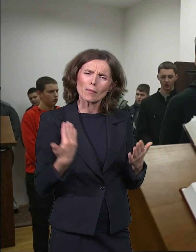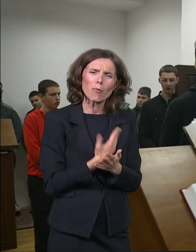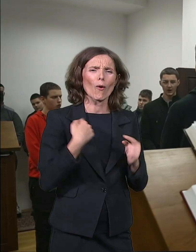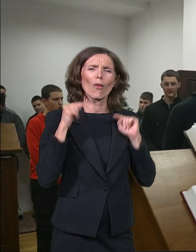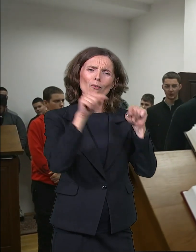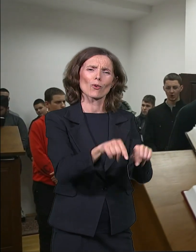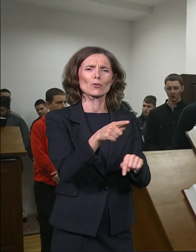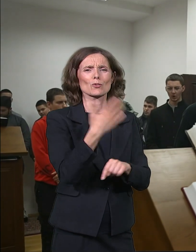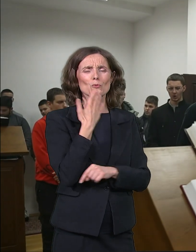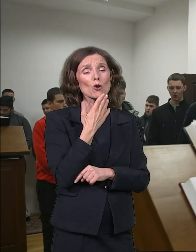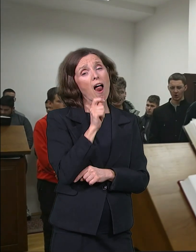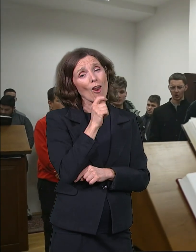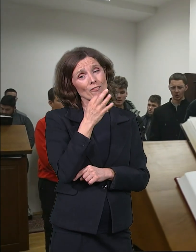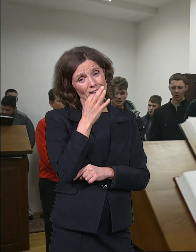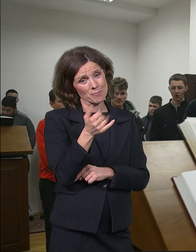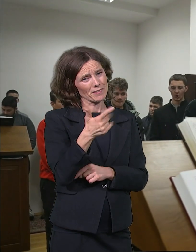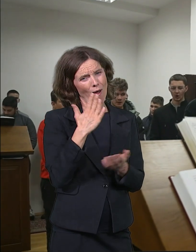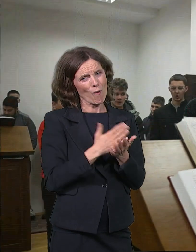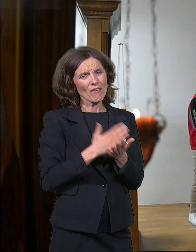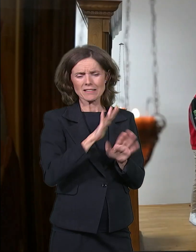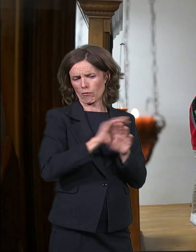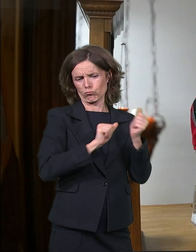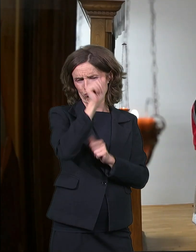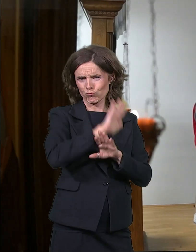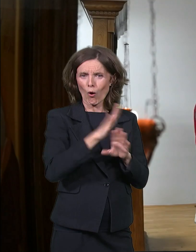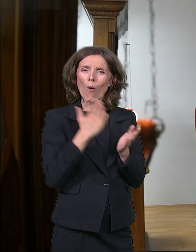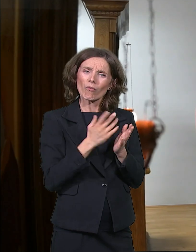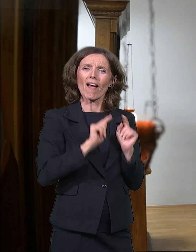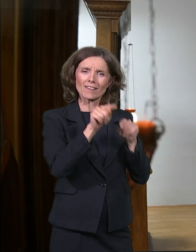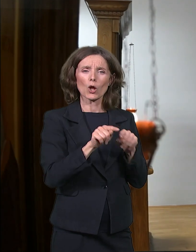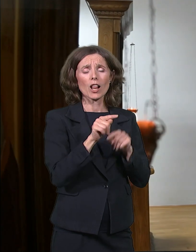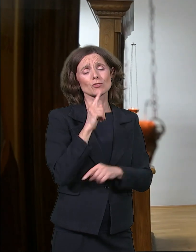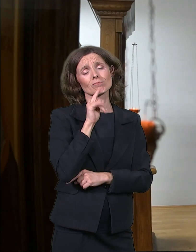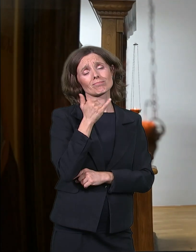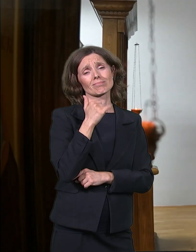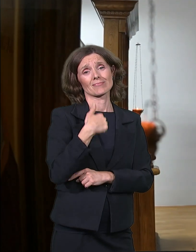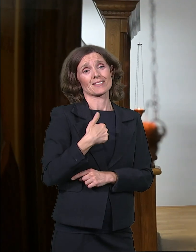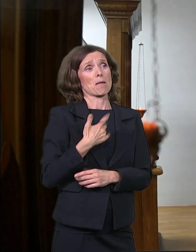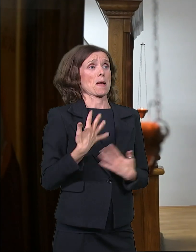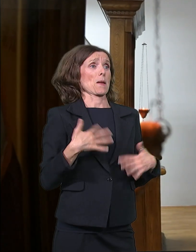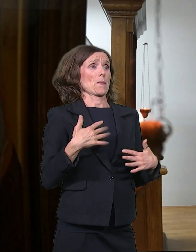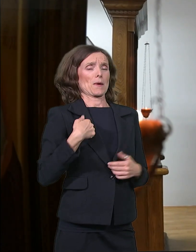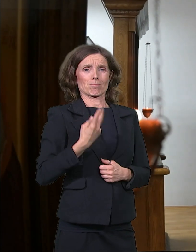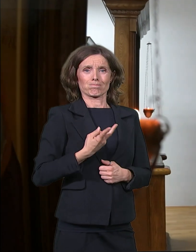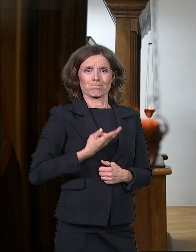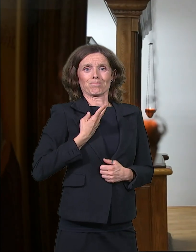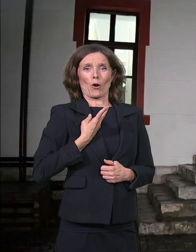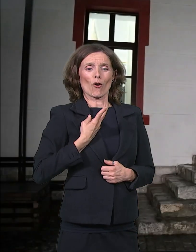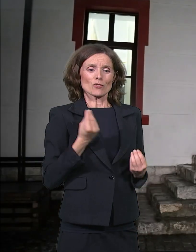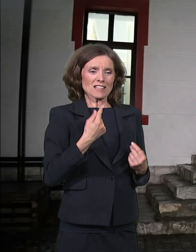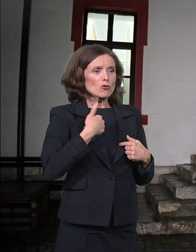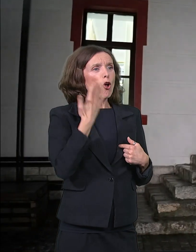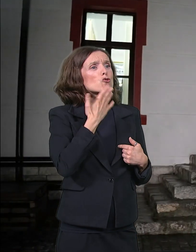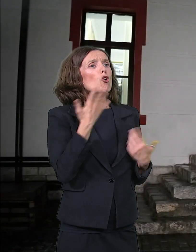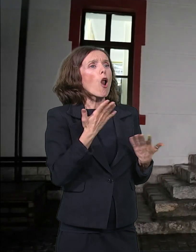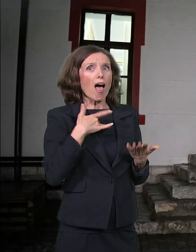čast posebno završiti ovde po baslovu? Pa, za mene je bila veoma velika čast. I baš sam ponosan što sam